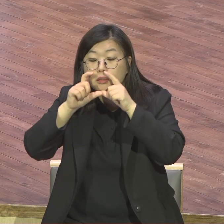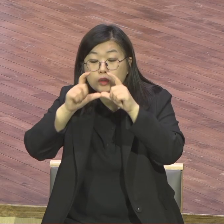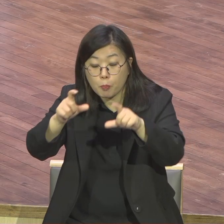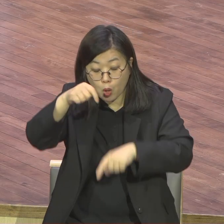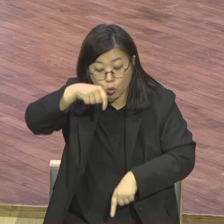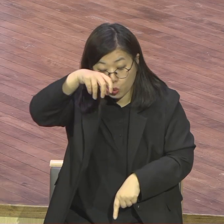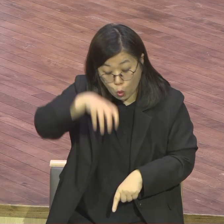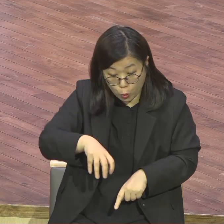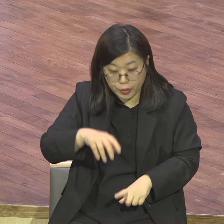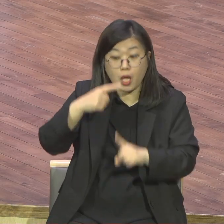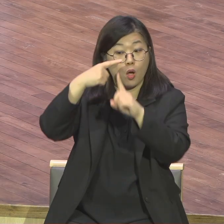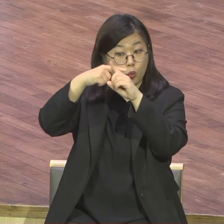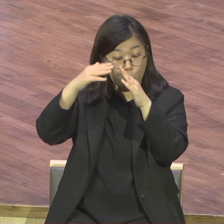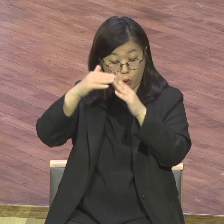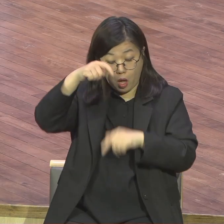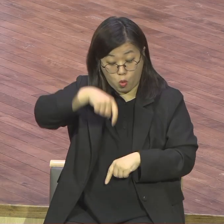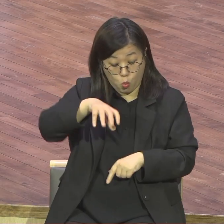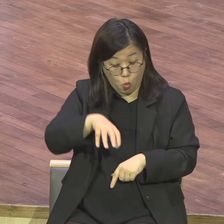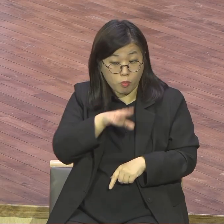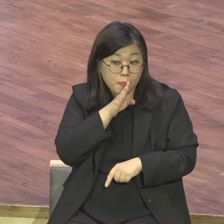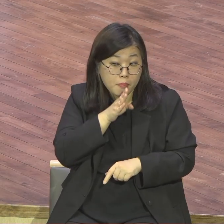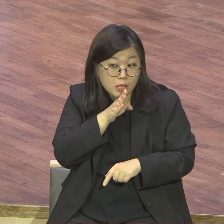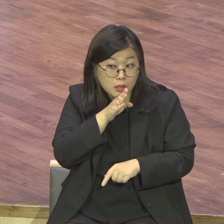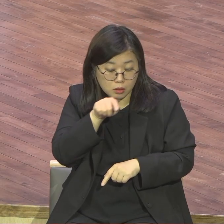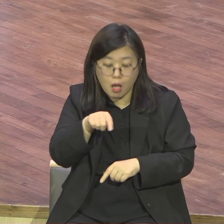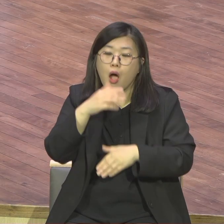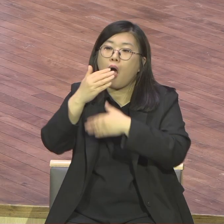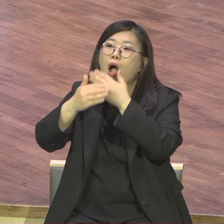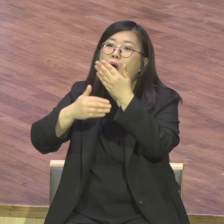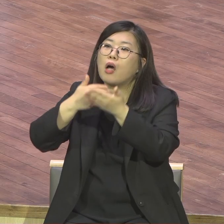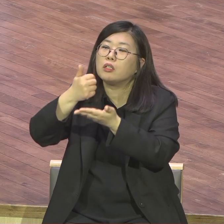자 허락한 하나님이 허락하신 직분